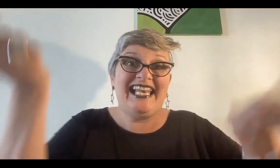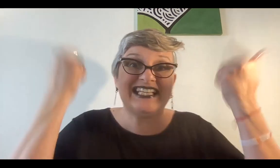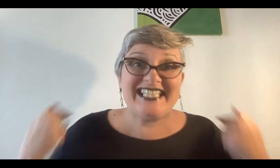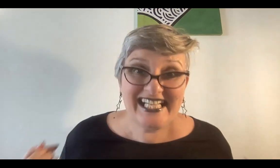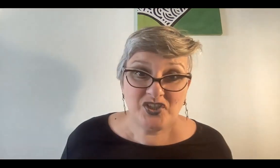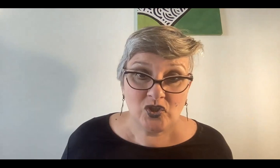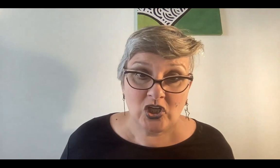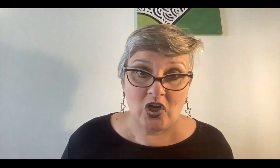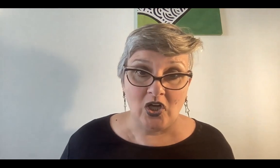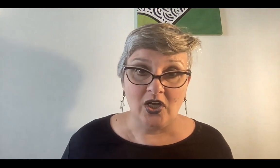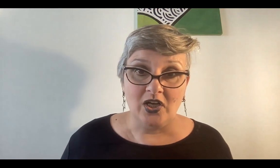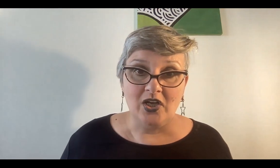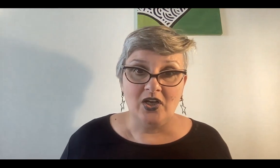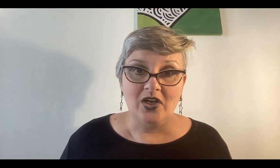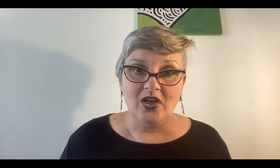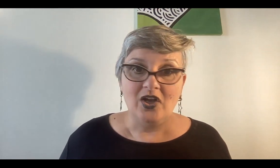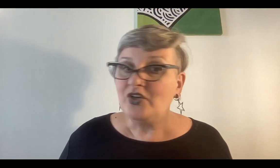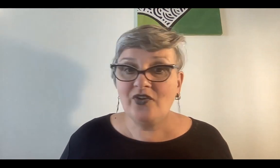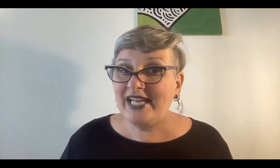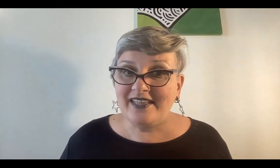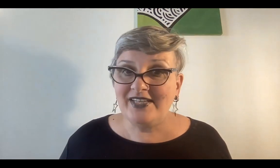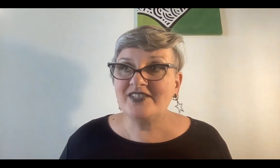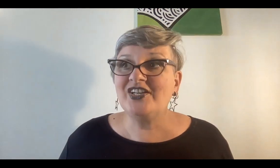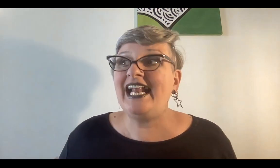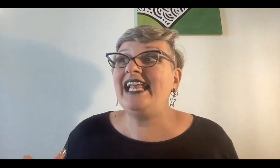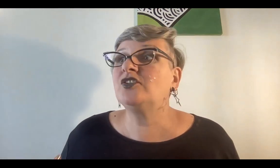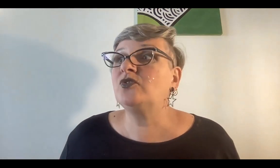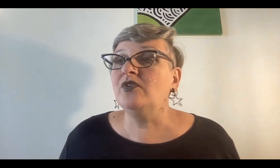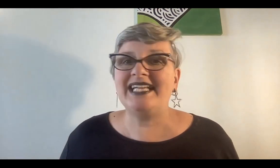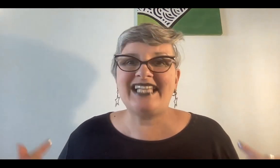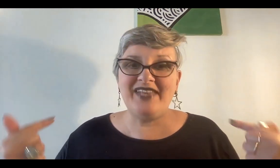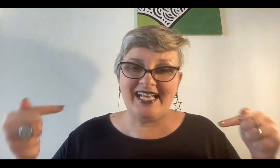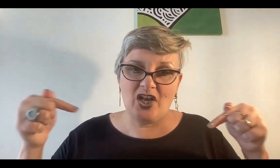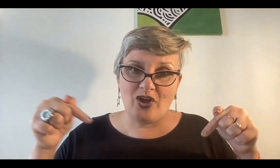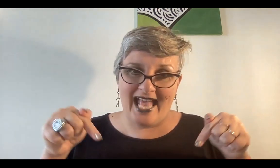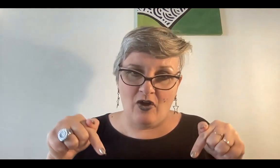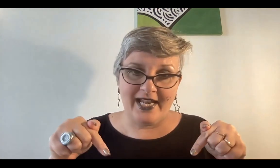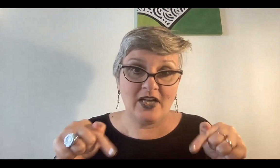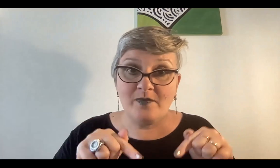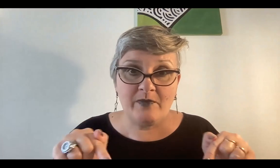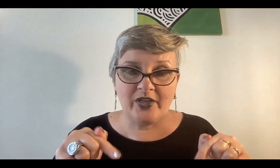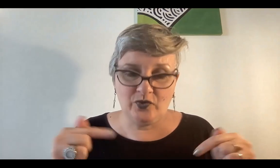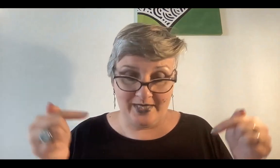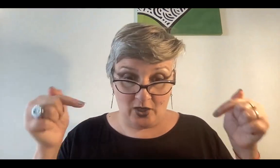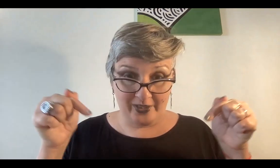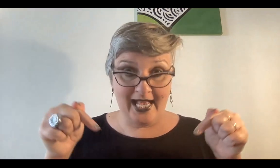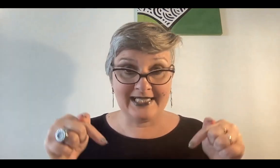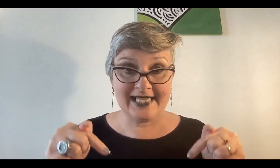leyendo no era adivinación era lectura sabían que lo que ahora lo mismo que en tu vida lo que hagas